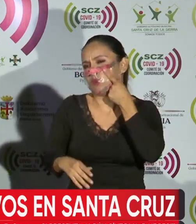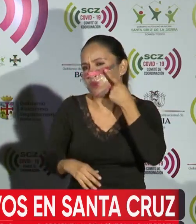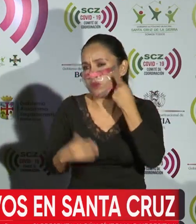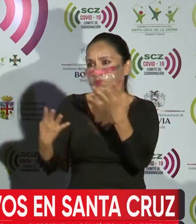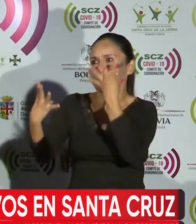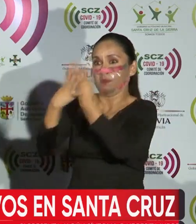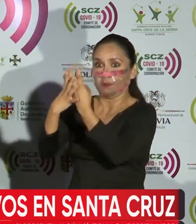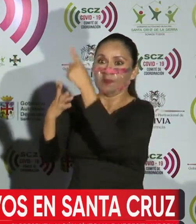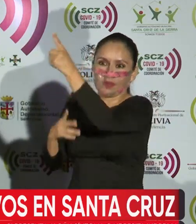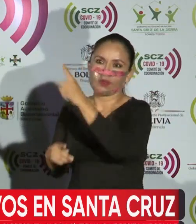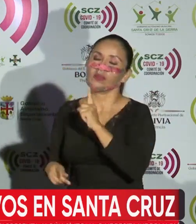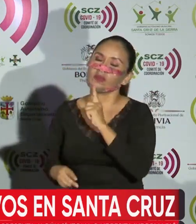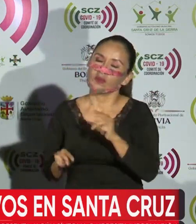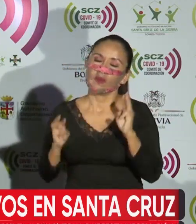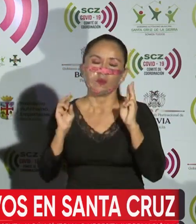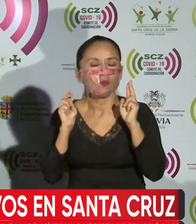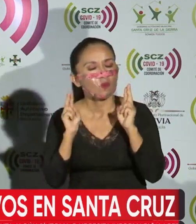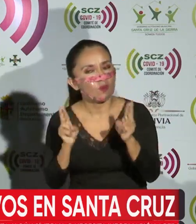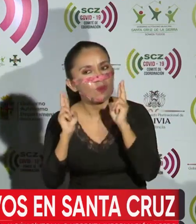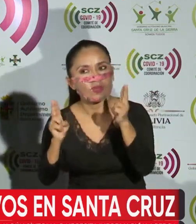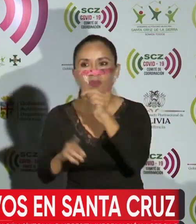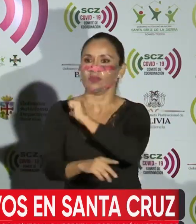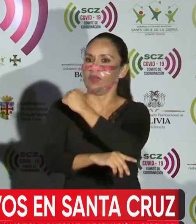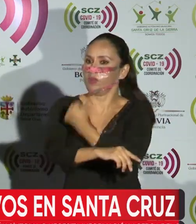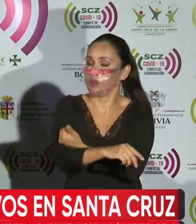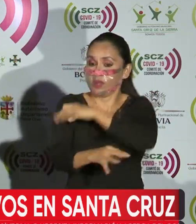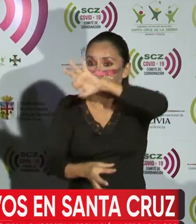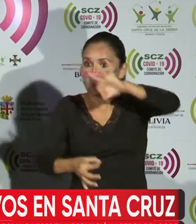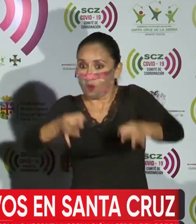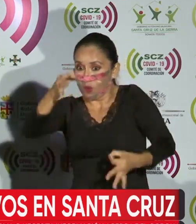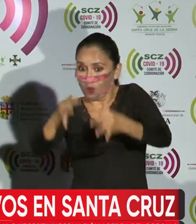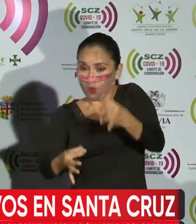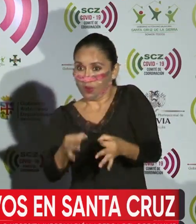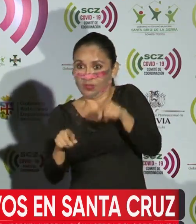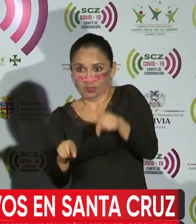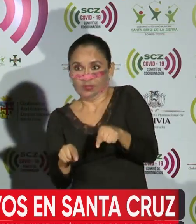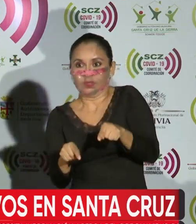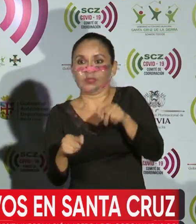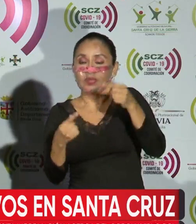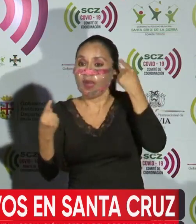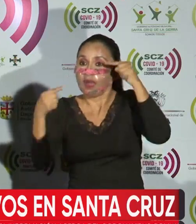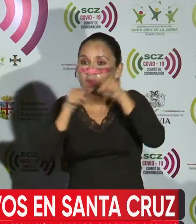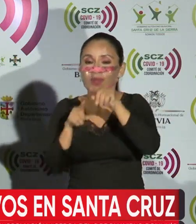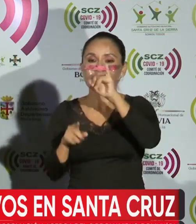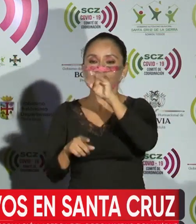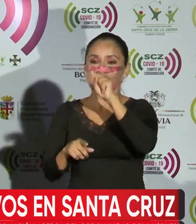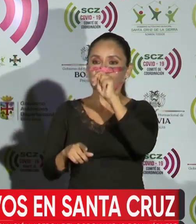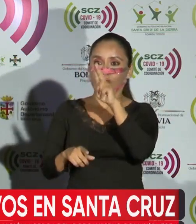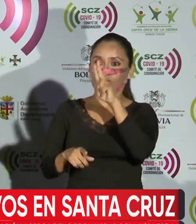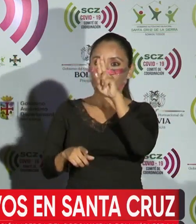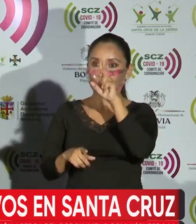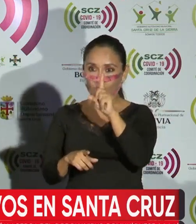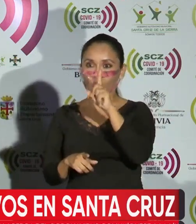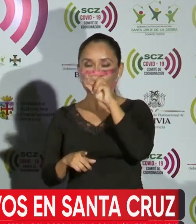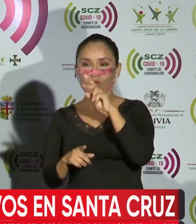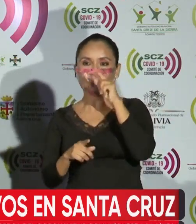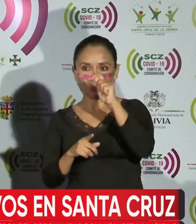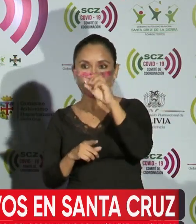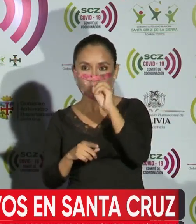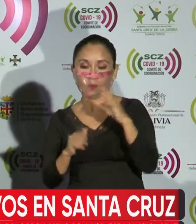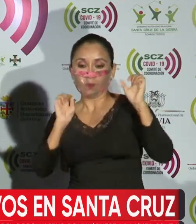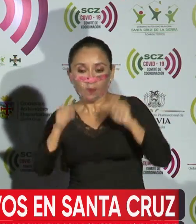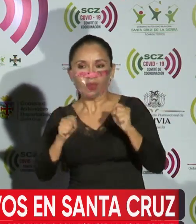de Palma Sola, es urgente que las autoridades judiciales y las que tienen que ver con el indulto puedan procesar urgentemente